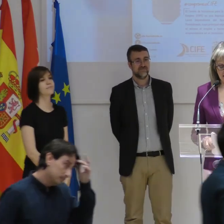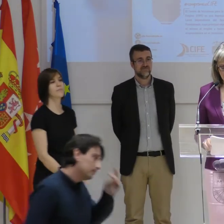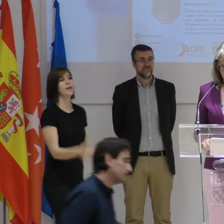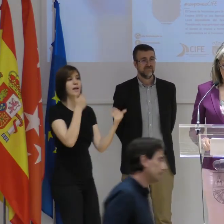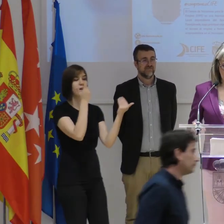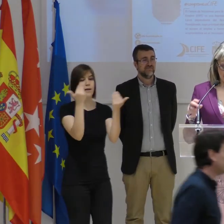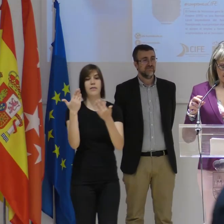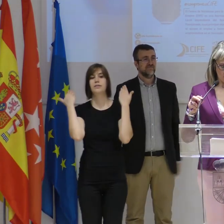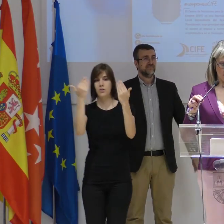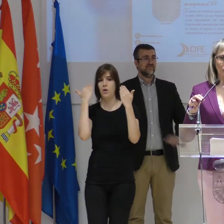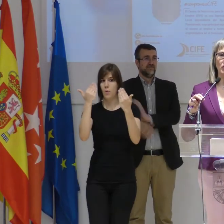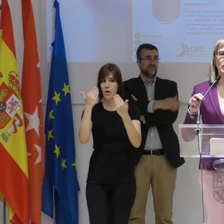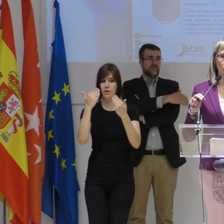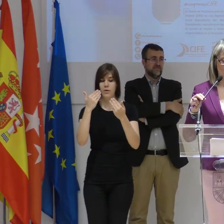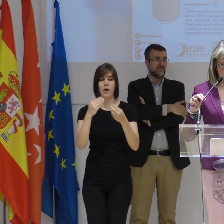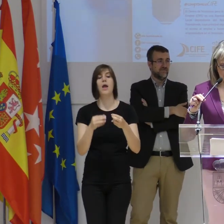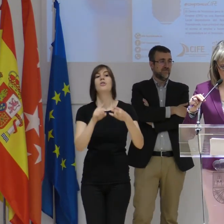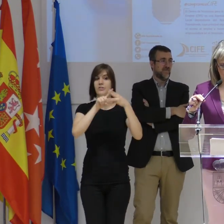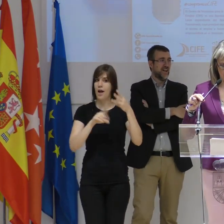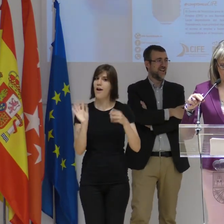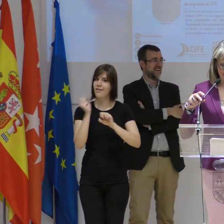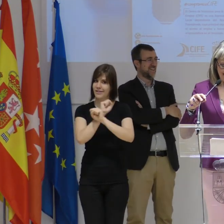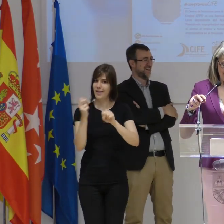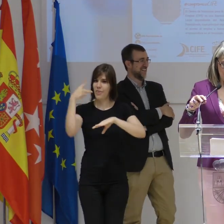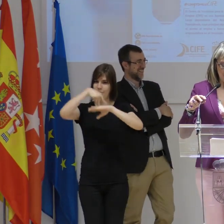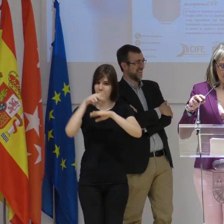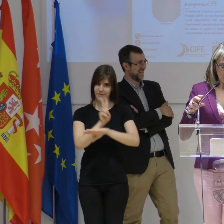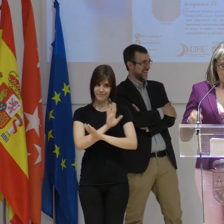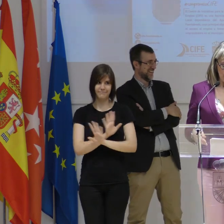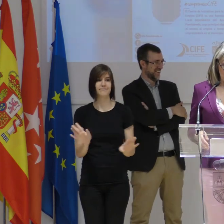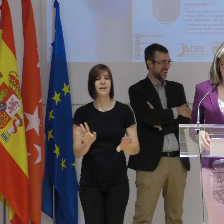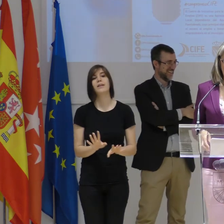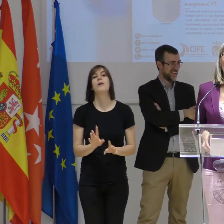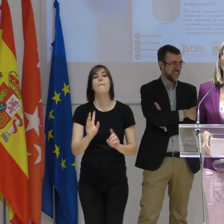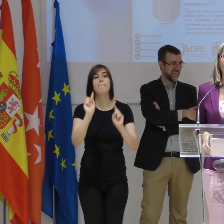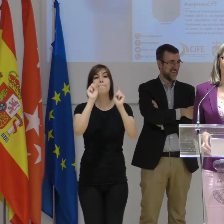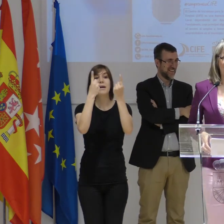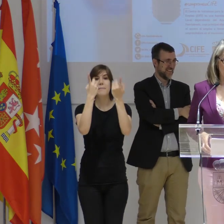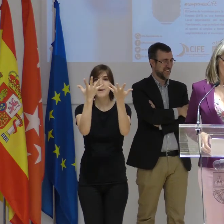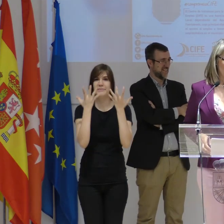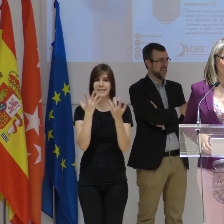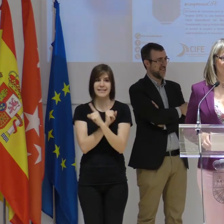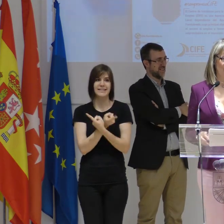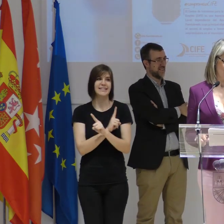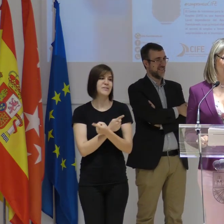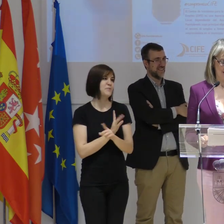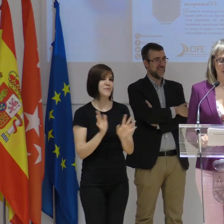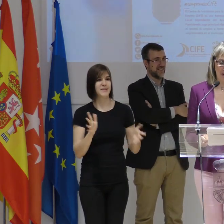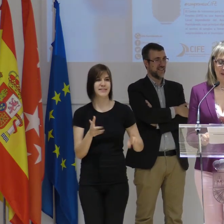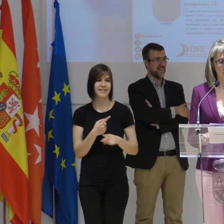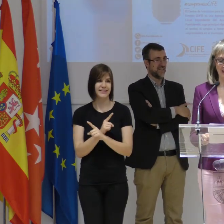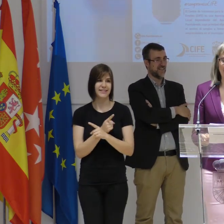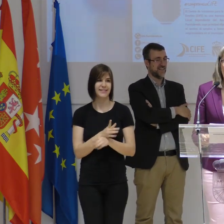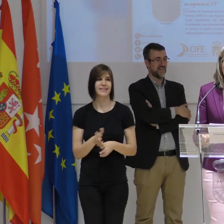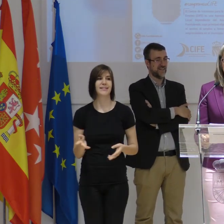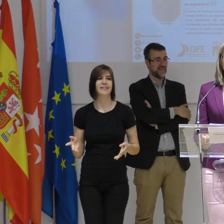Gracias y enhorabuena a los tres, aunque han subido dos hoy, pero son tres. Bueno, ya vamos con el primer premio, que